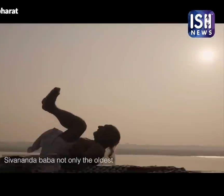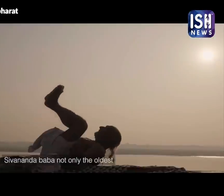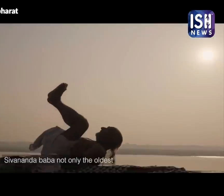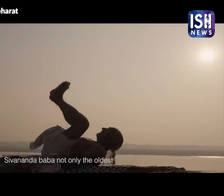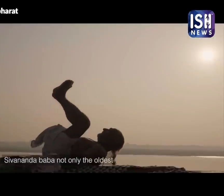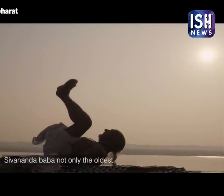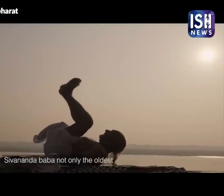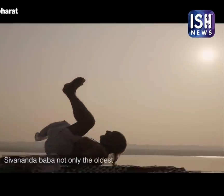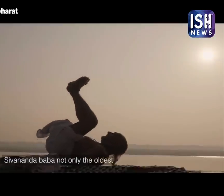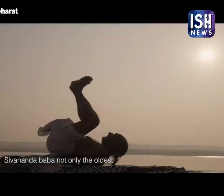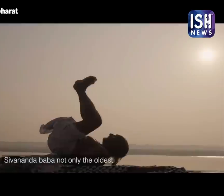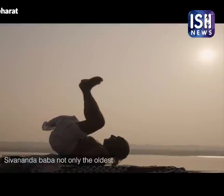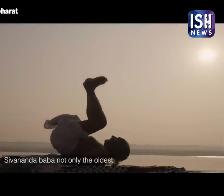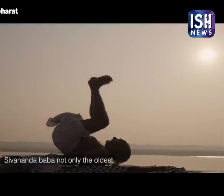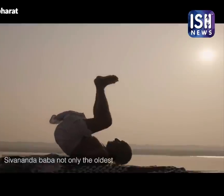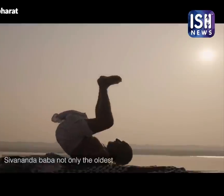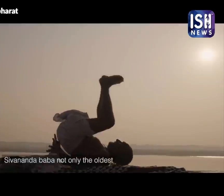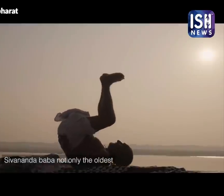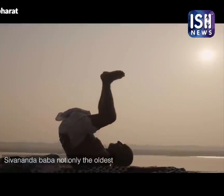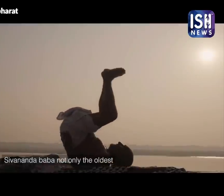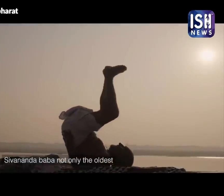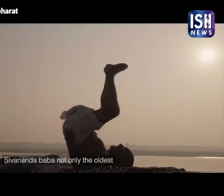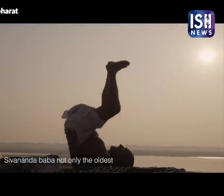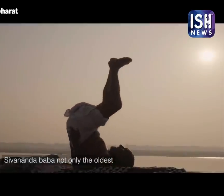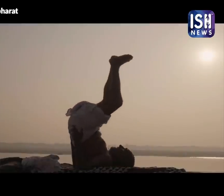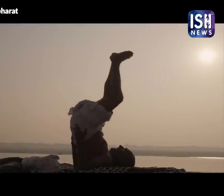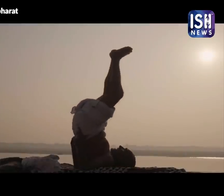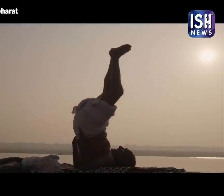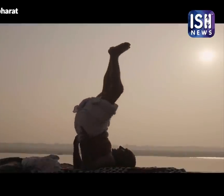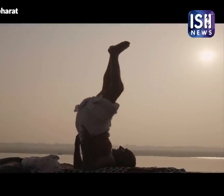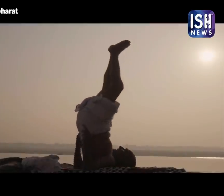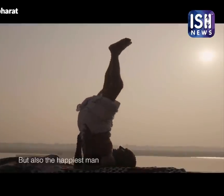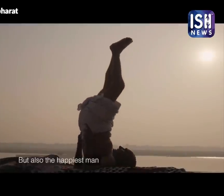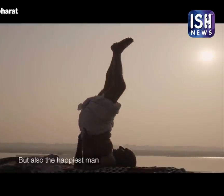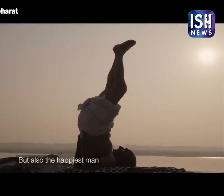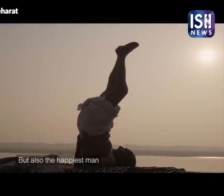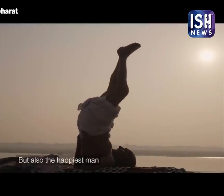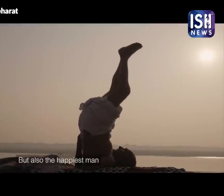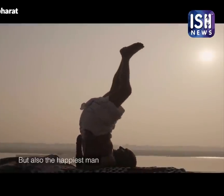शी वाँ पाई नको नोरी ने स्वस्थ है